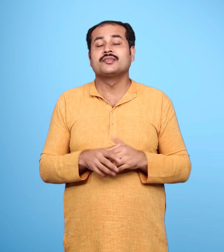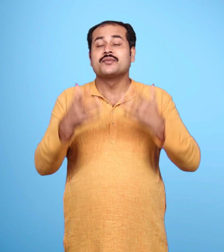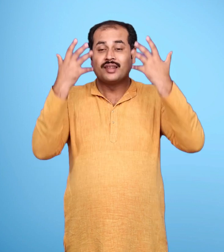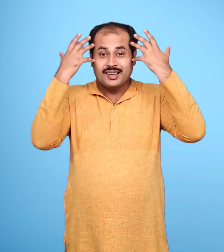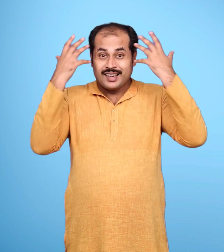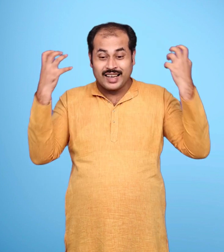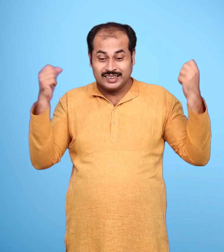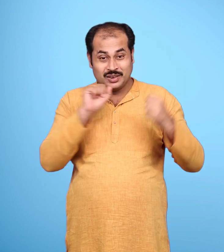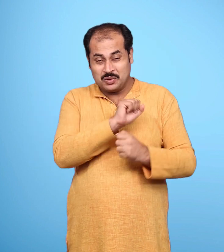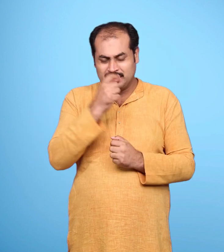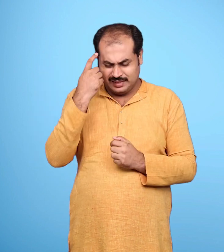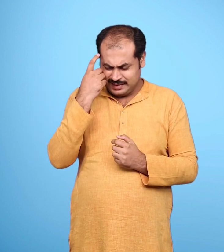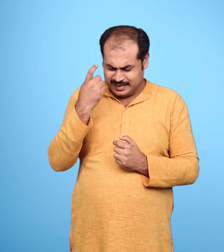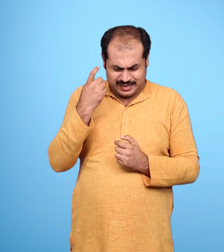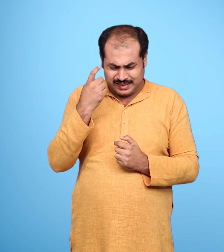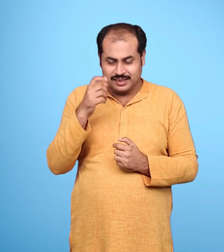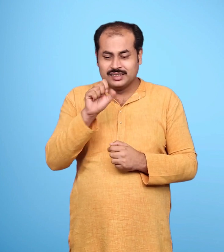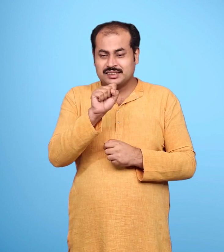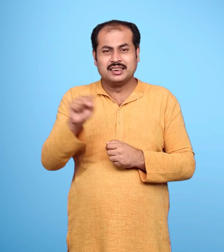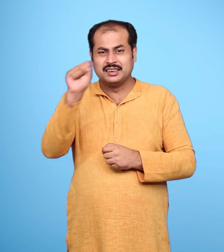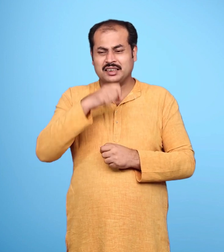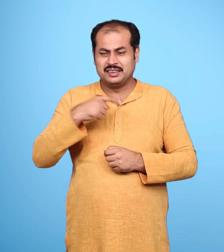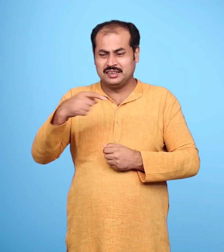उधर सीता को पाने के लिए रामण ने अपनी योजना बदली